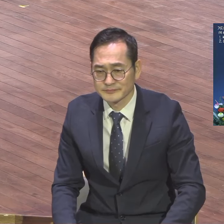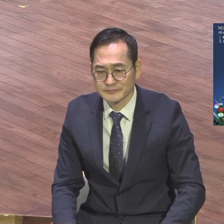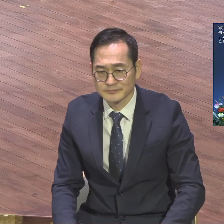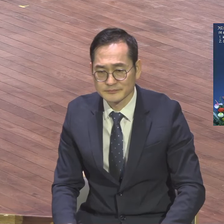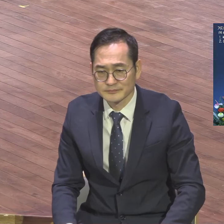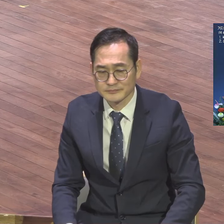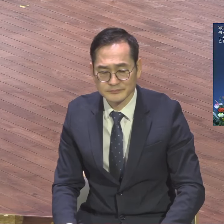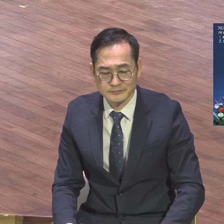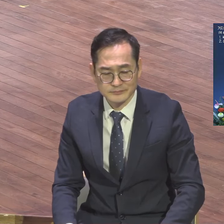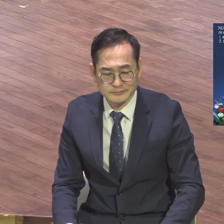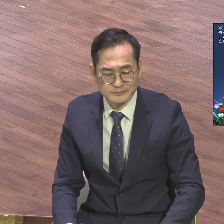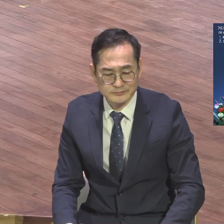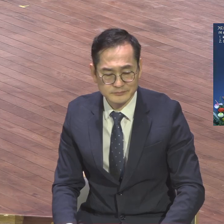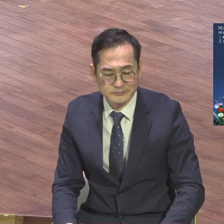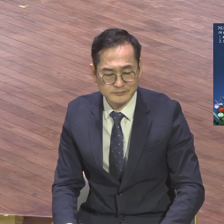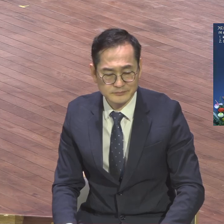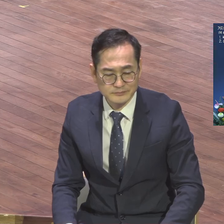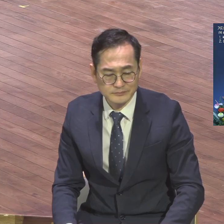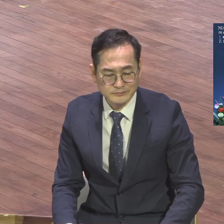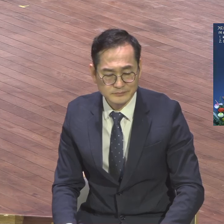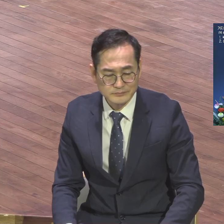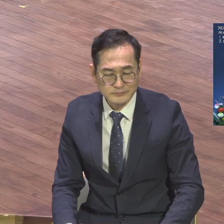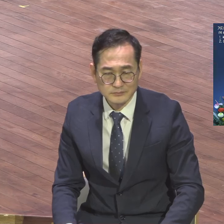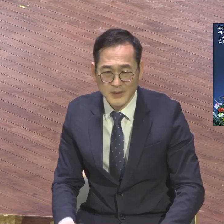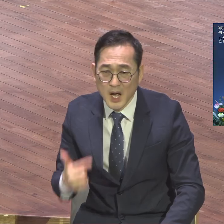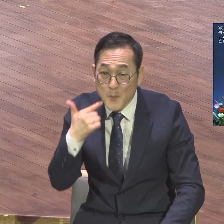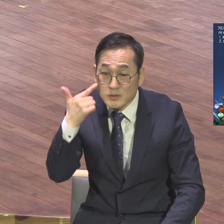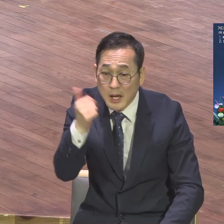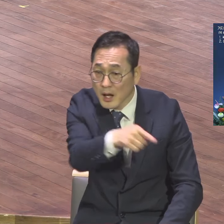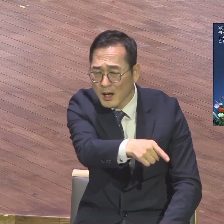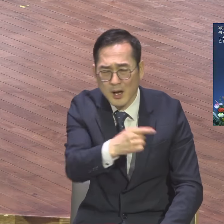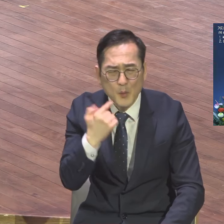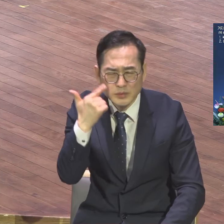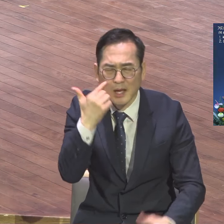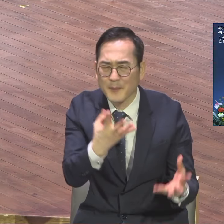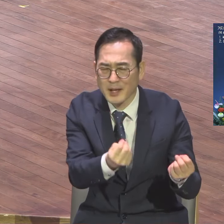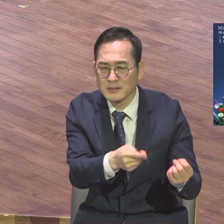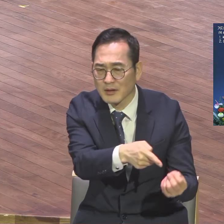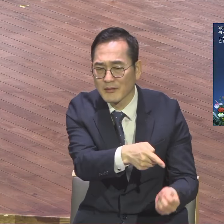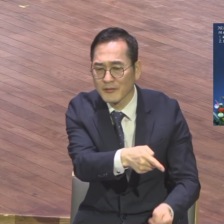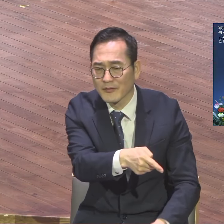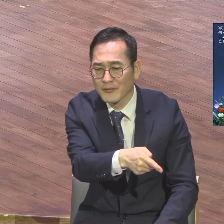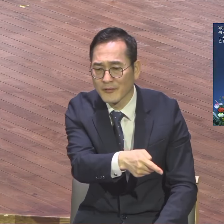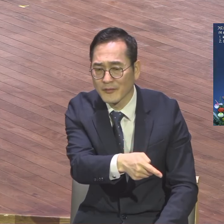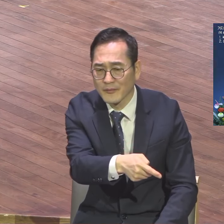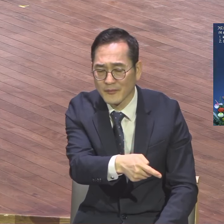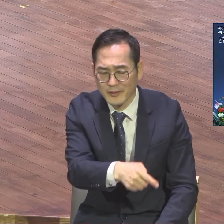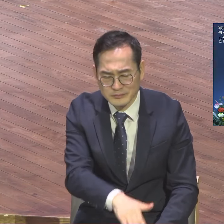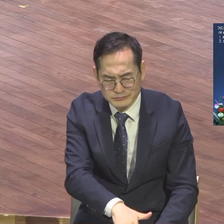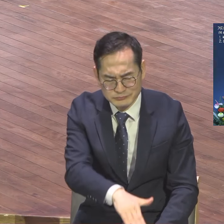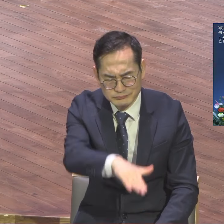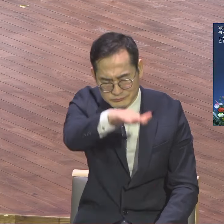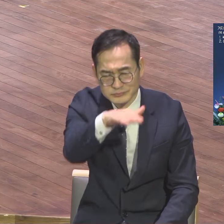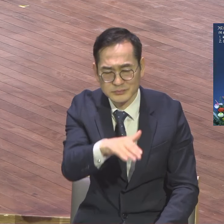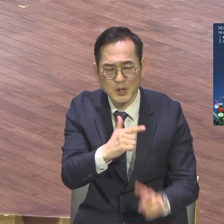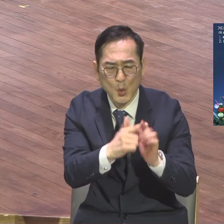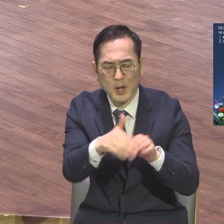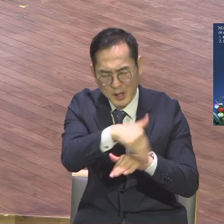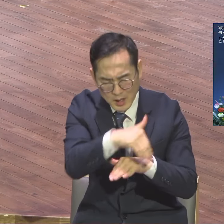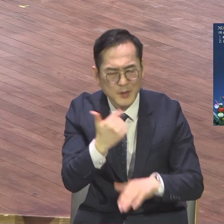우리가 못 들었기 때문에 목사 됐을 때는 못 들었기 때문에 모태신앙으로 목사가 되어서도 이 정확한 답을 못 들었기 때문에